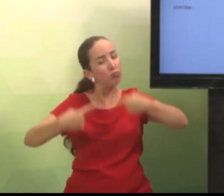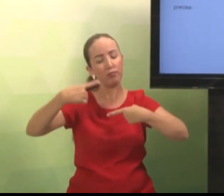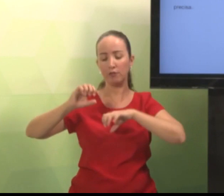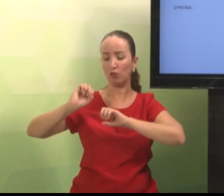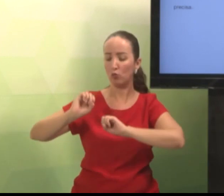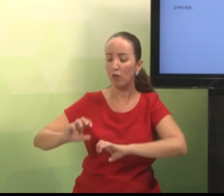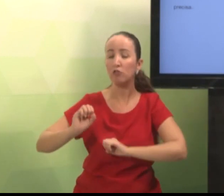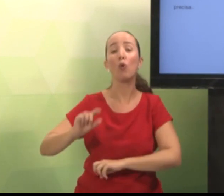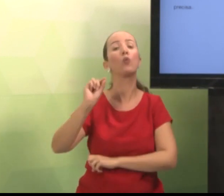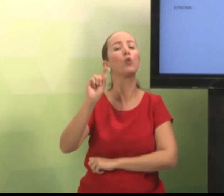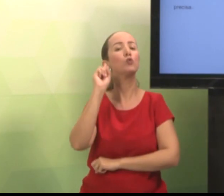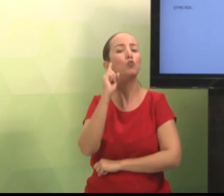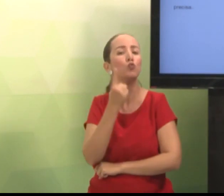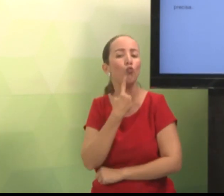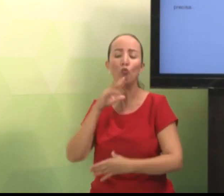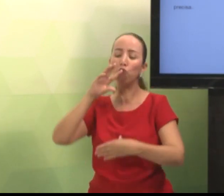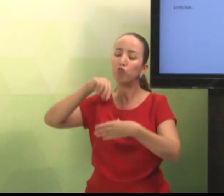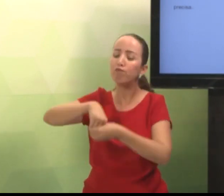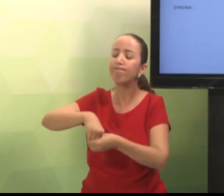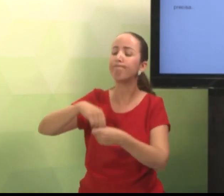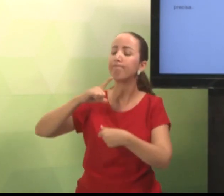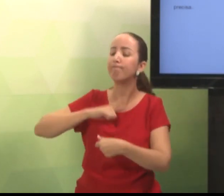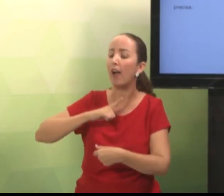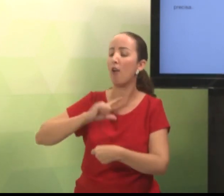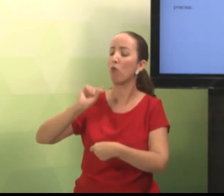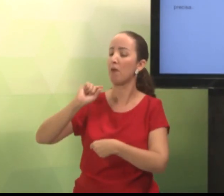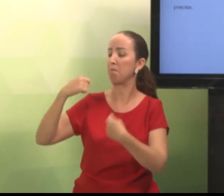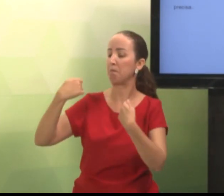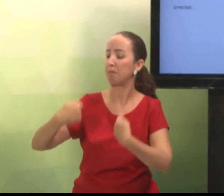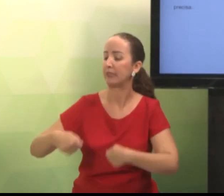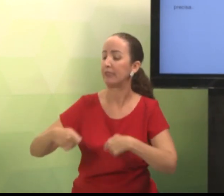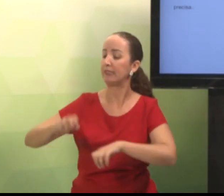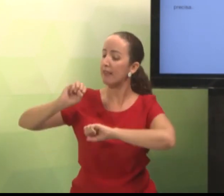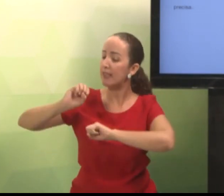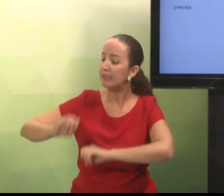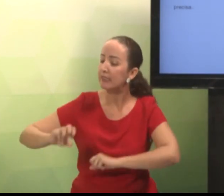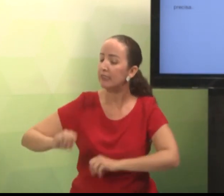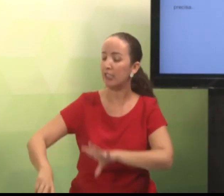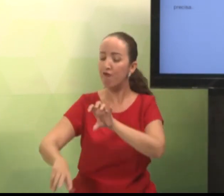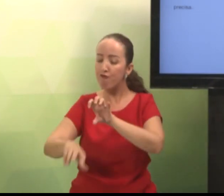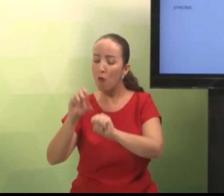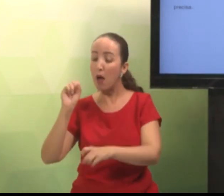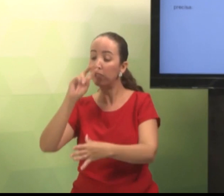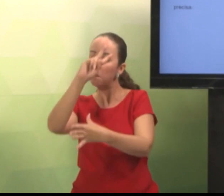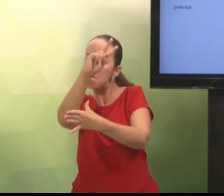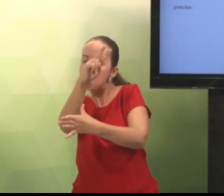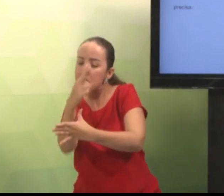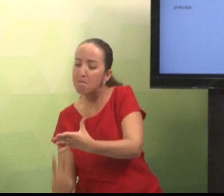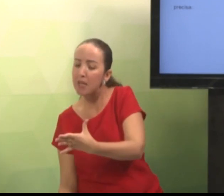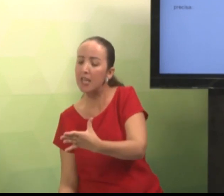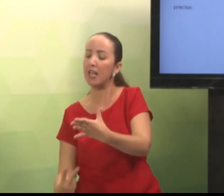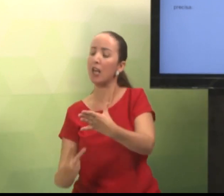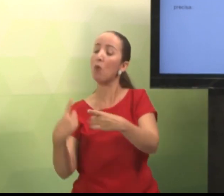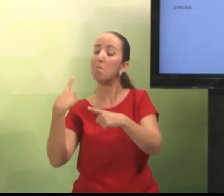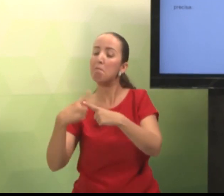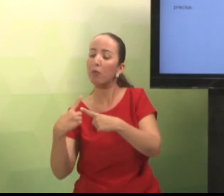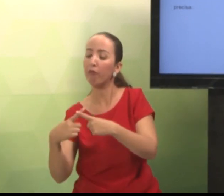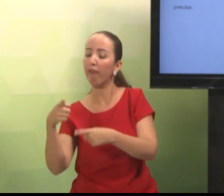sobre política educacional para surdos. Eu vou falar da necessidade, da formação bilíngue,